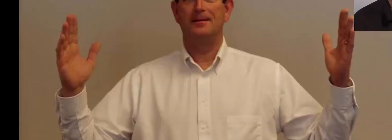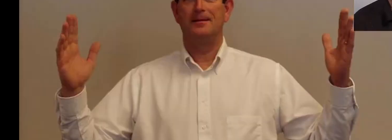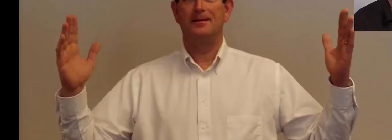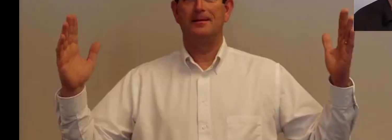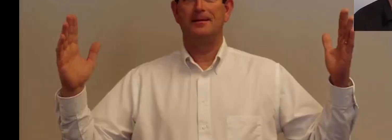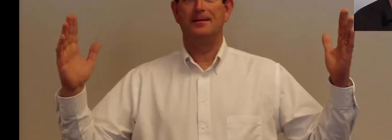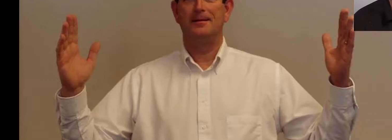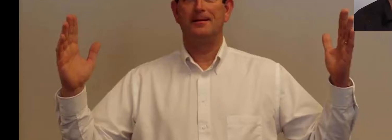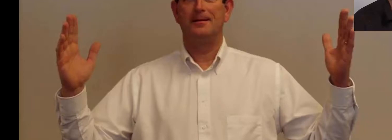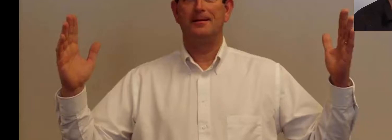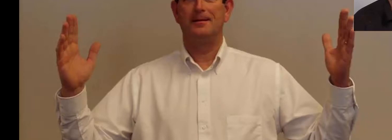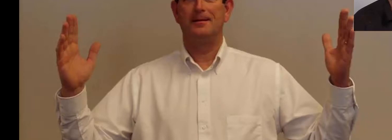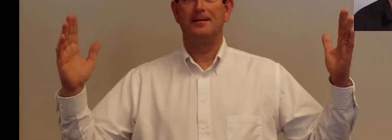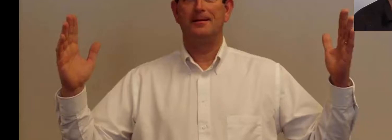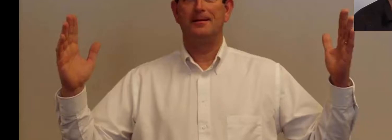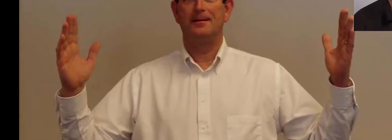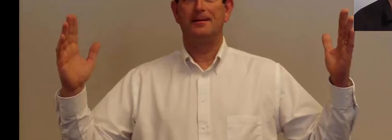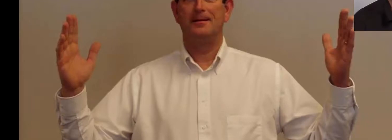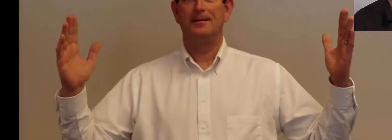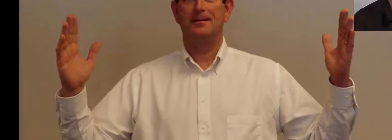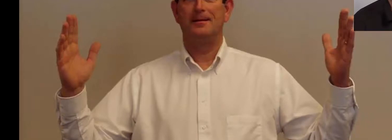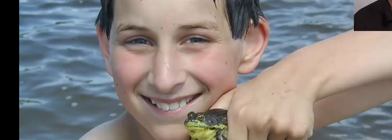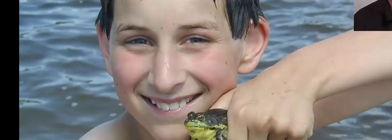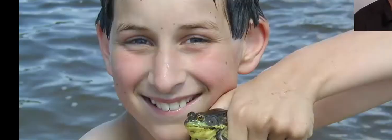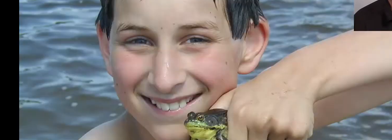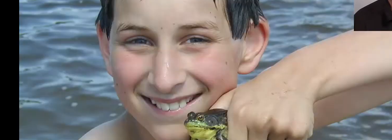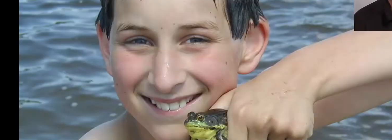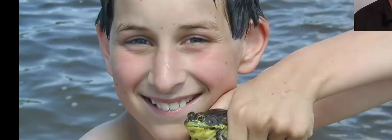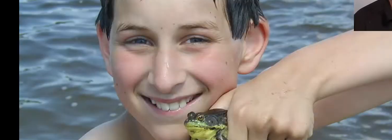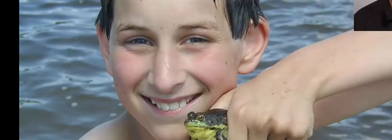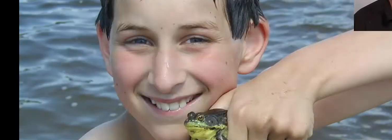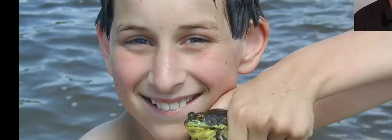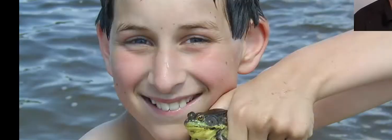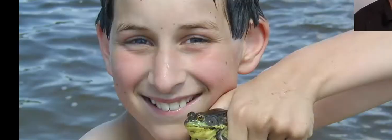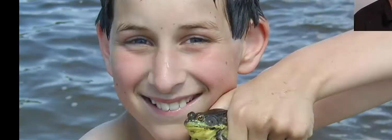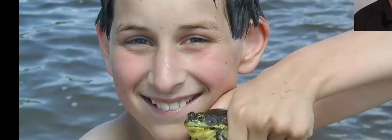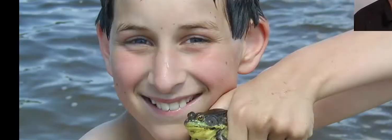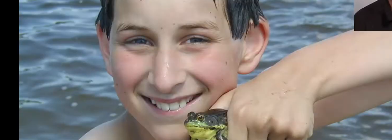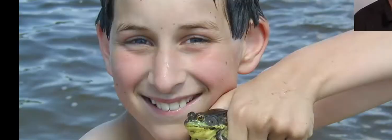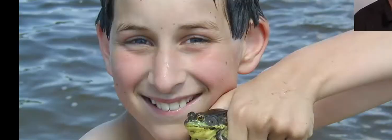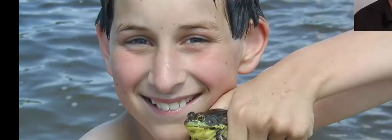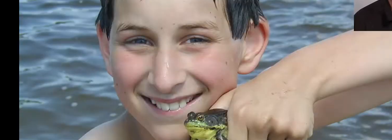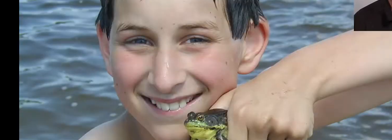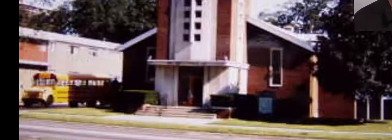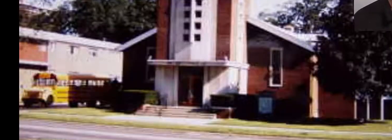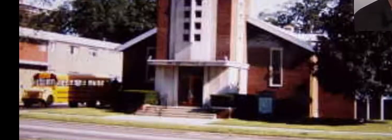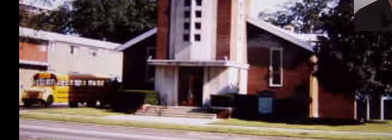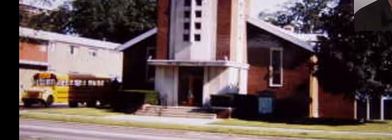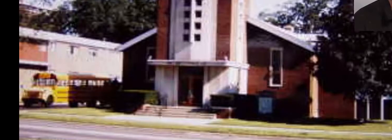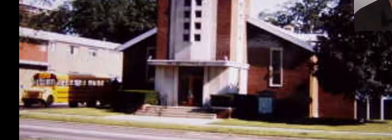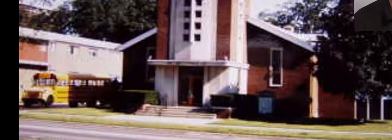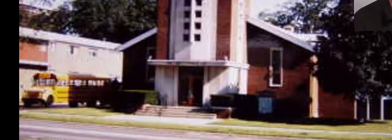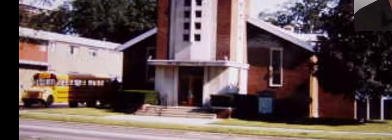mucho, el muchacho, la iglesia,